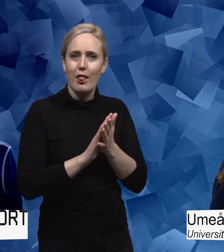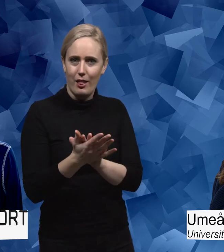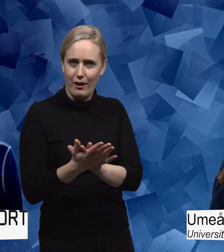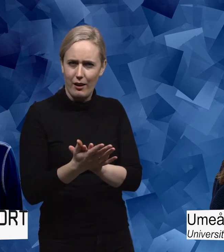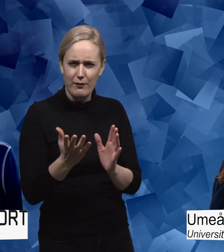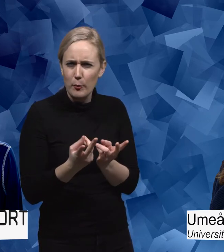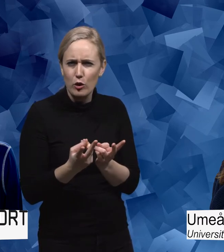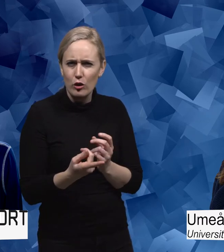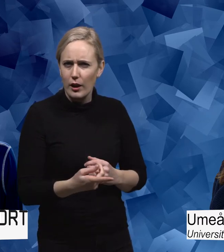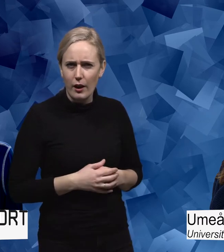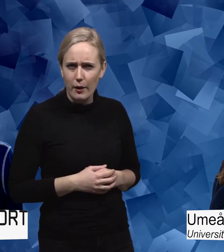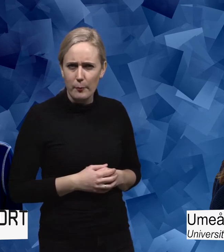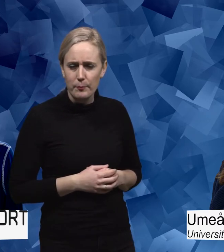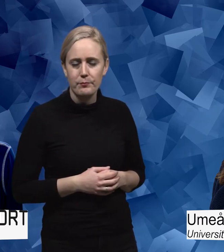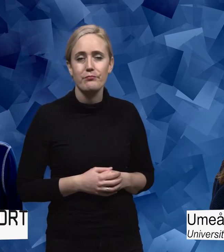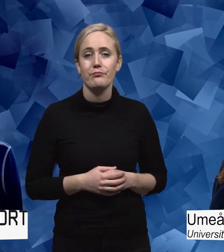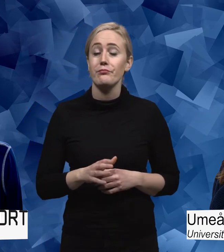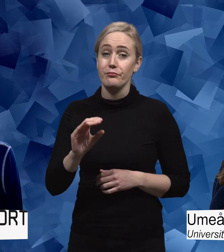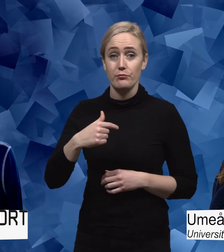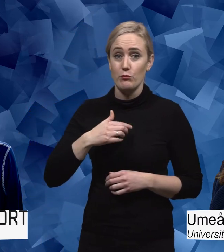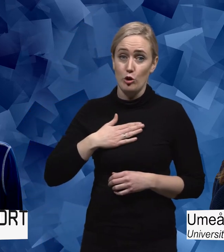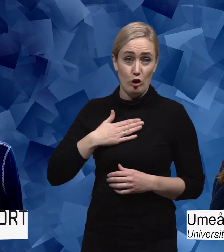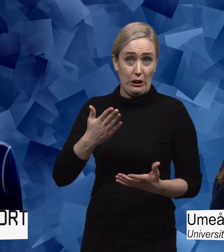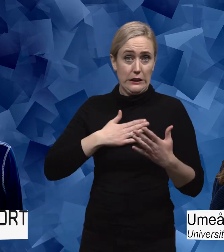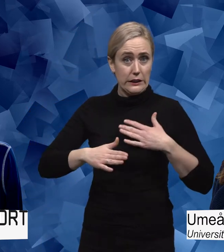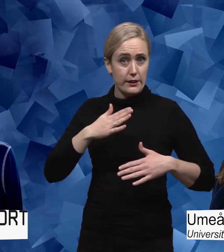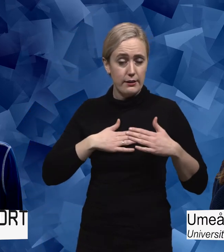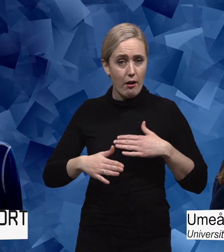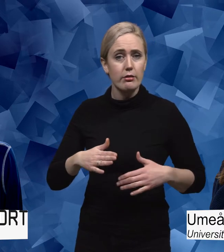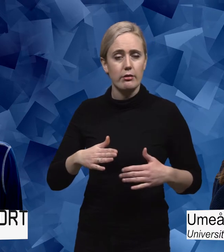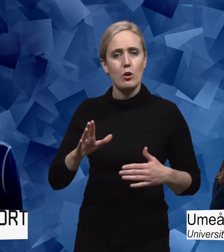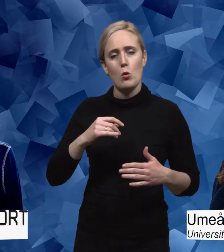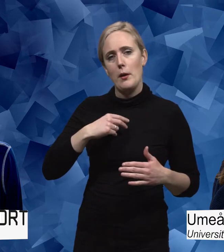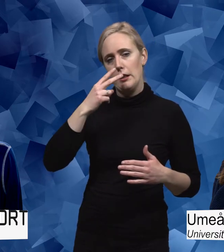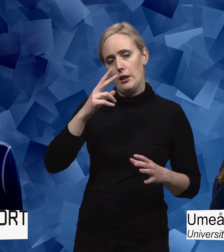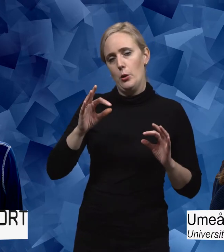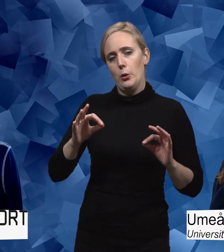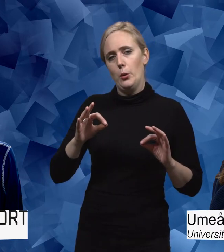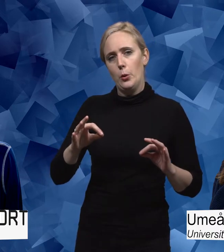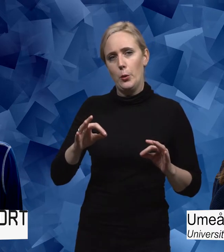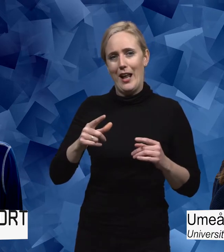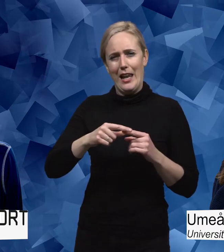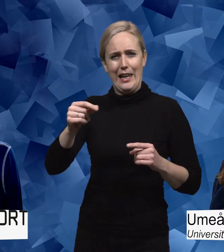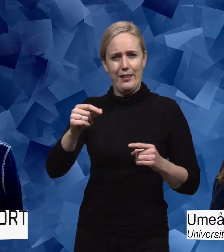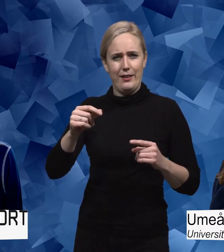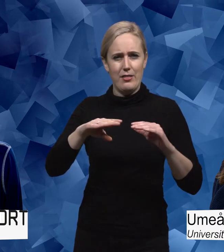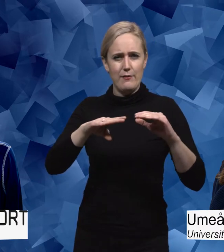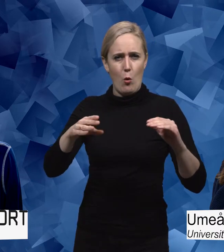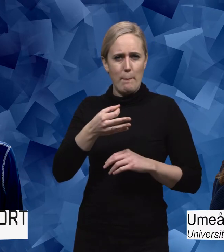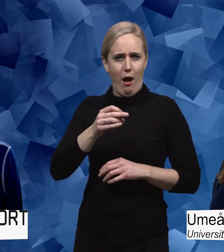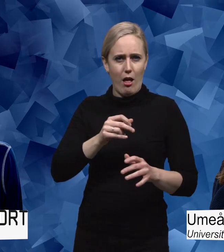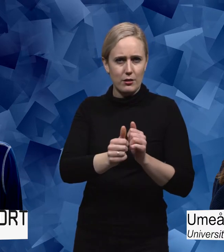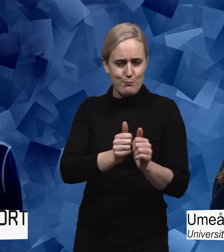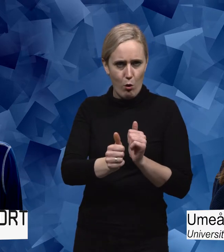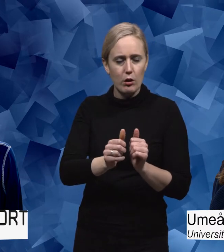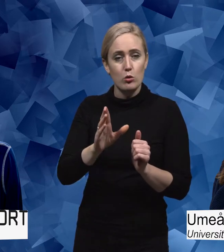Ja, det där är ju som lite intressant tycker jag. Just för att om man tittar på parasport på mer elitnivå så måste man ju